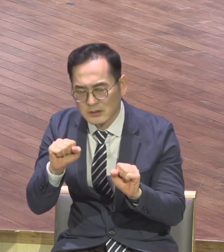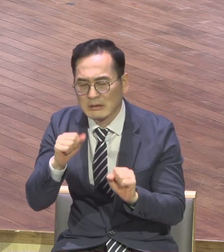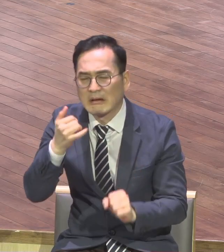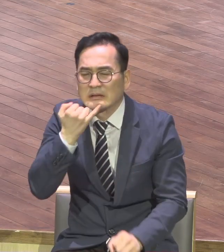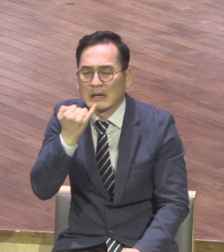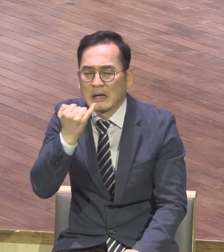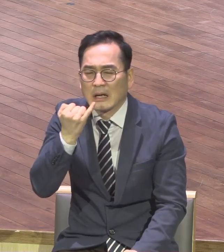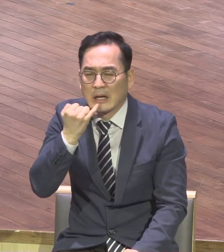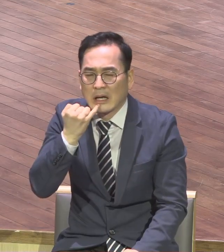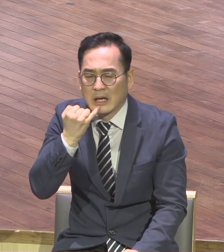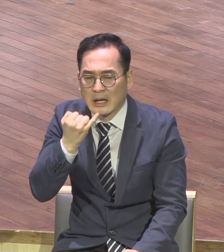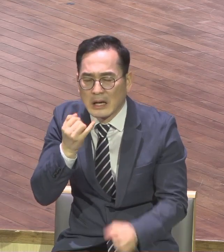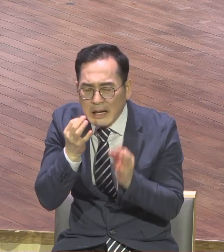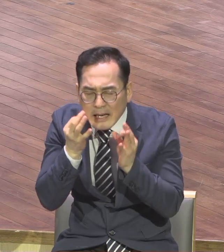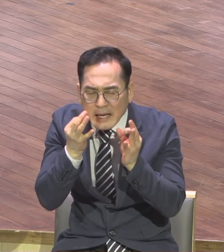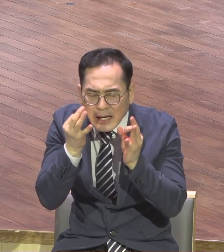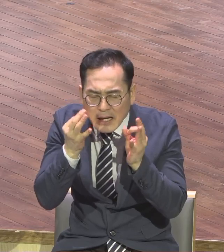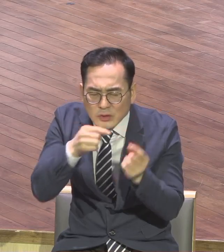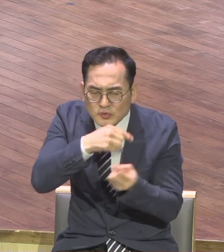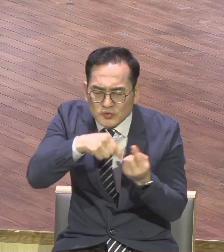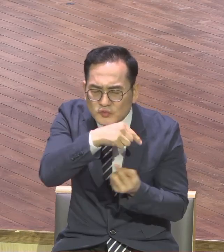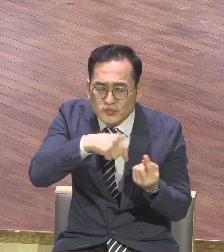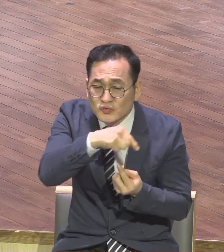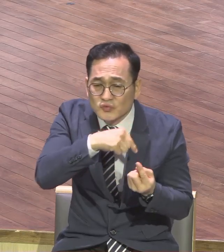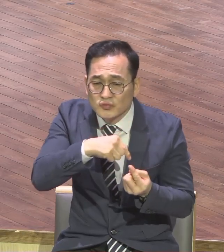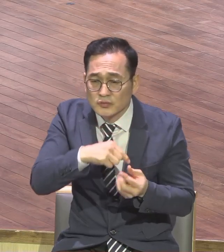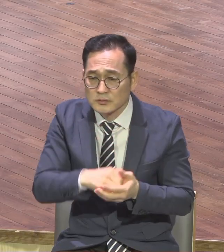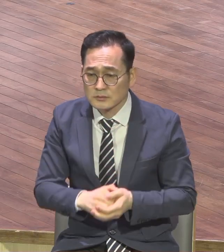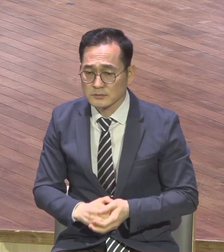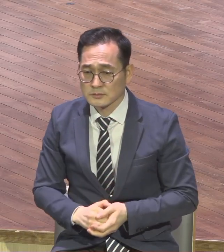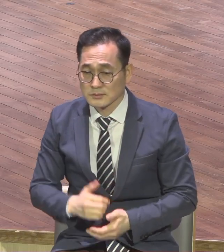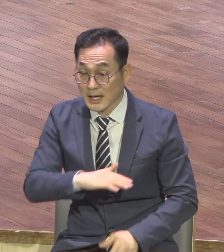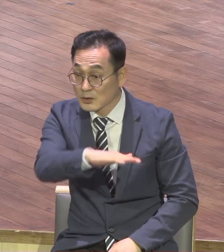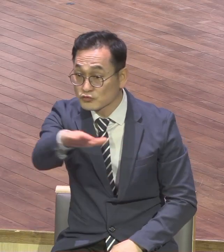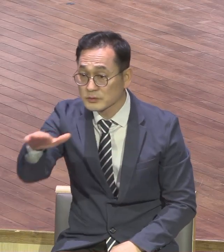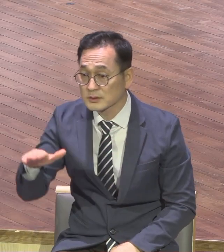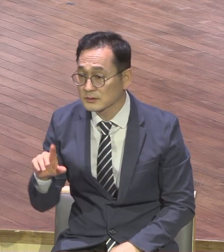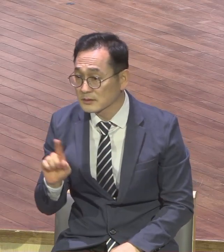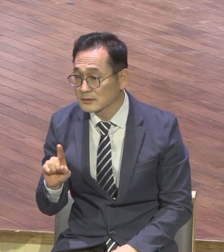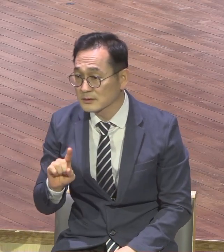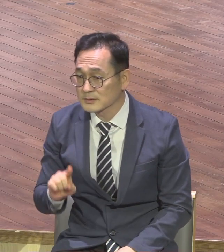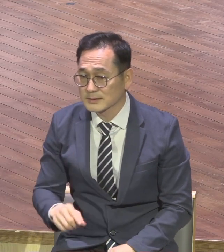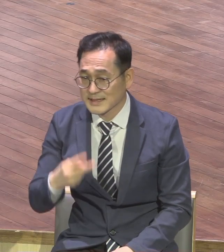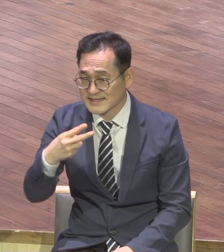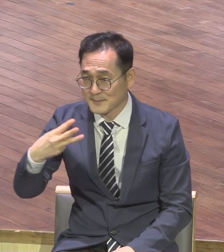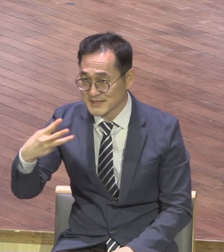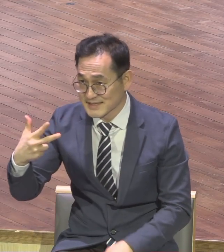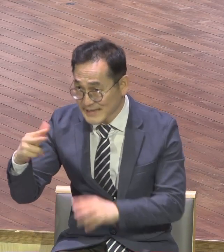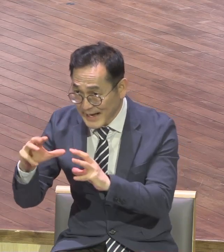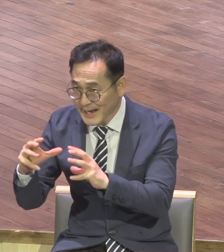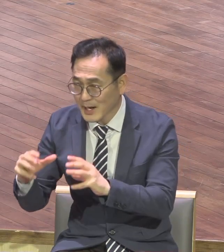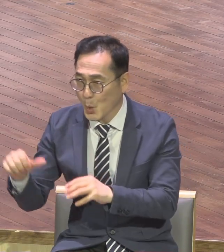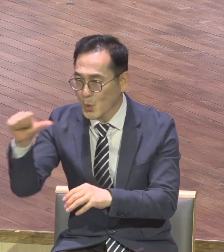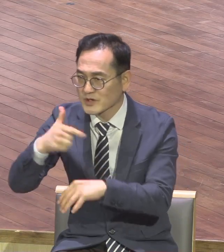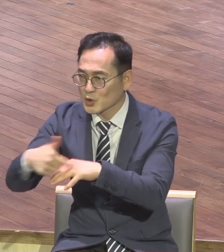237나라 이 오천종교 보고마를 향해 언약 도전하는 이 여운교회는 세상